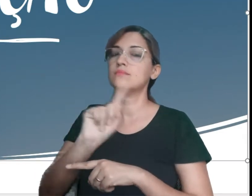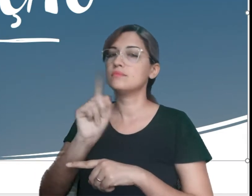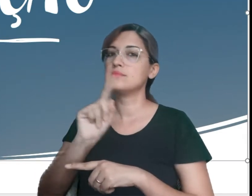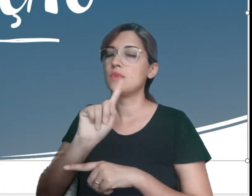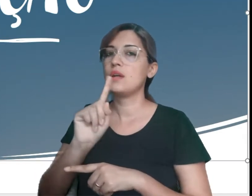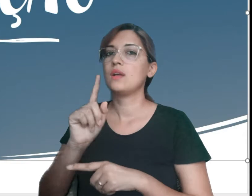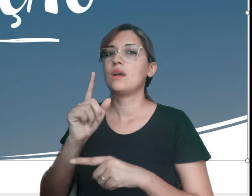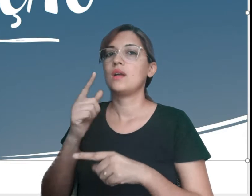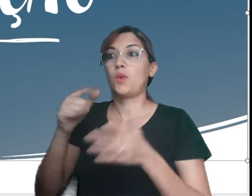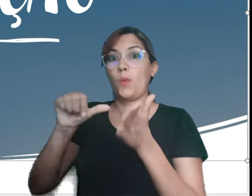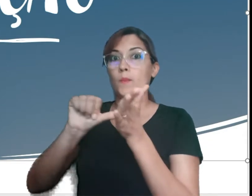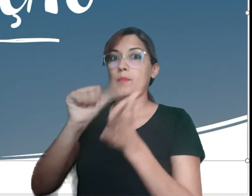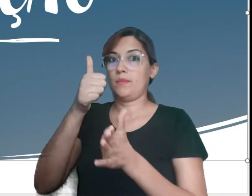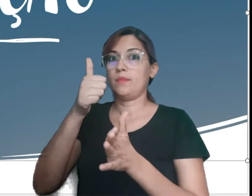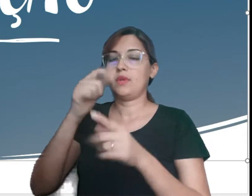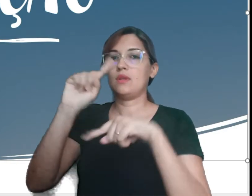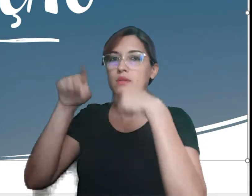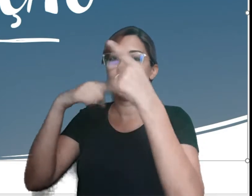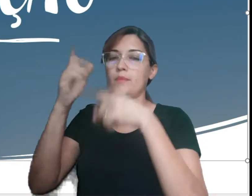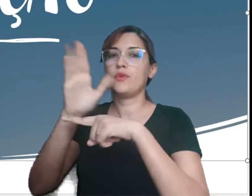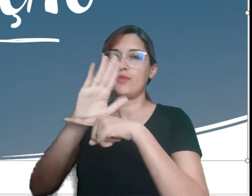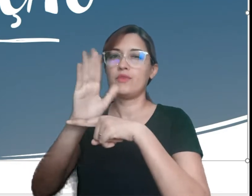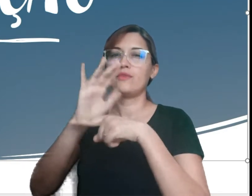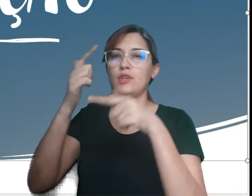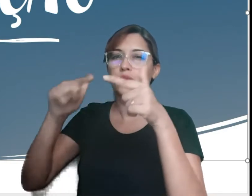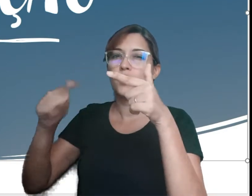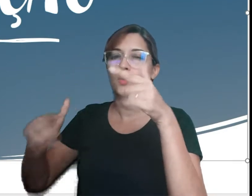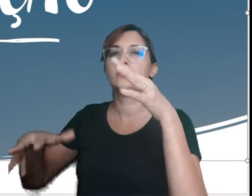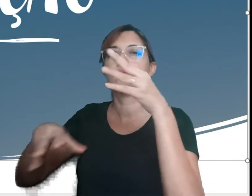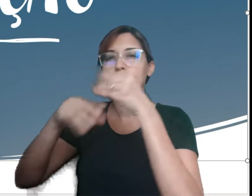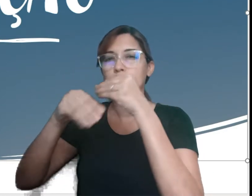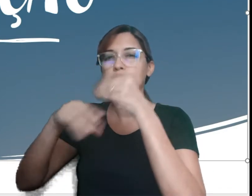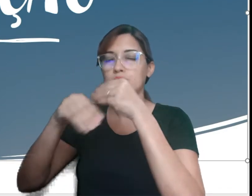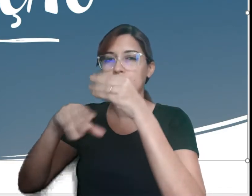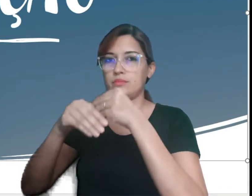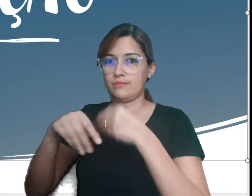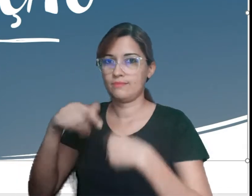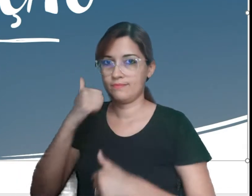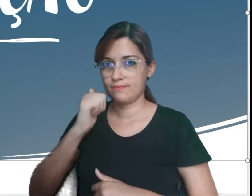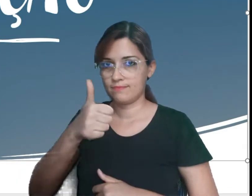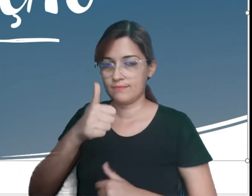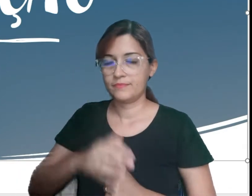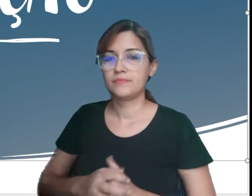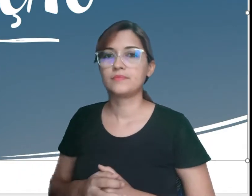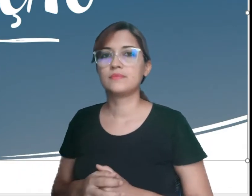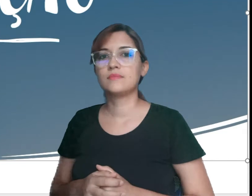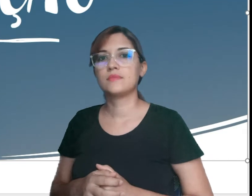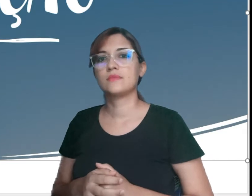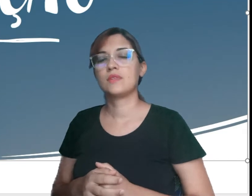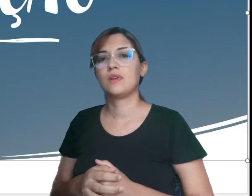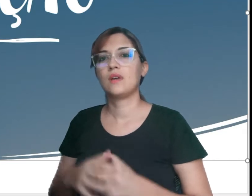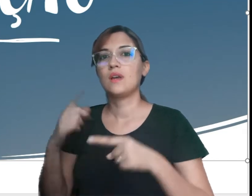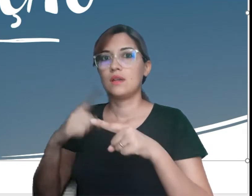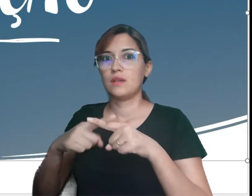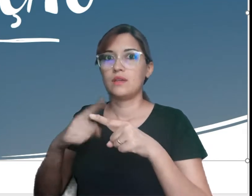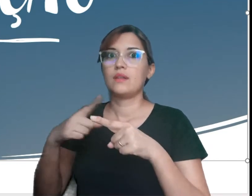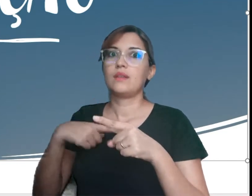Não vai ser esse único filme, esse é apenas o primeiro e depois teremos outros para acrescentar mais informações.